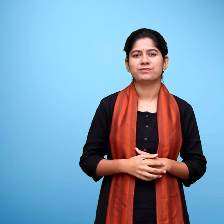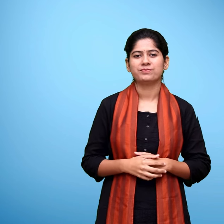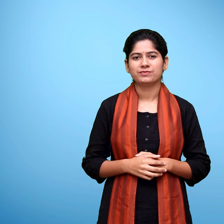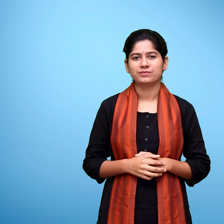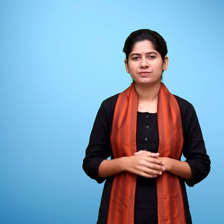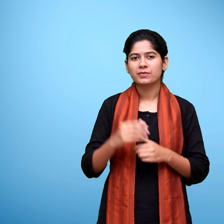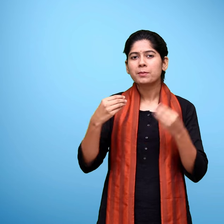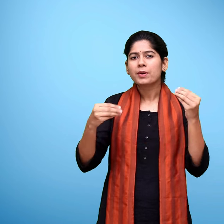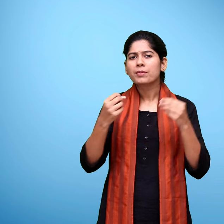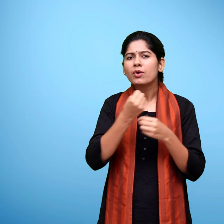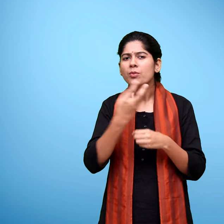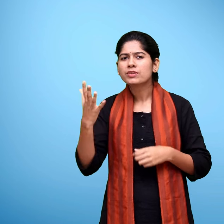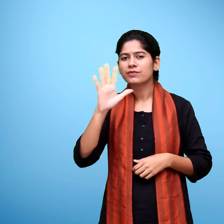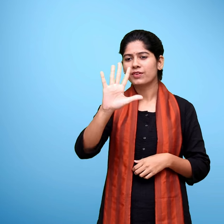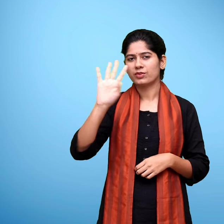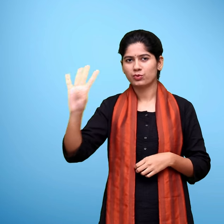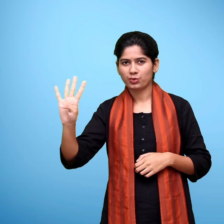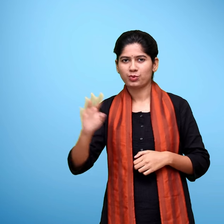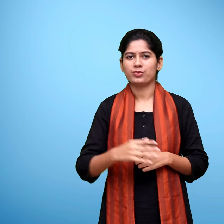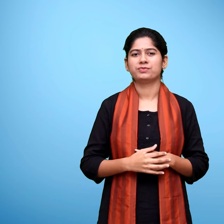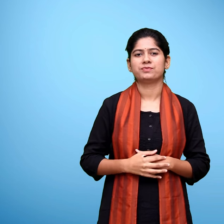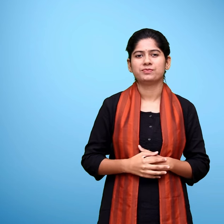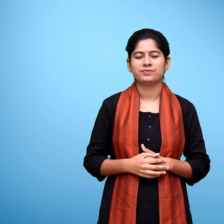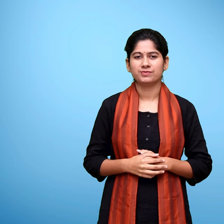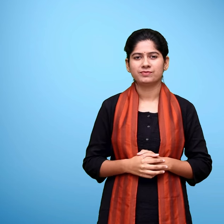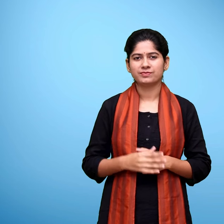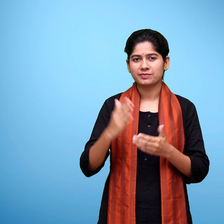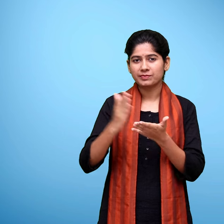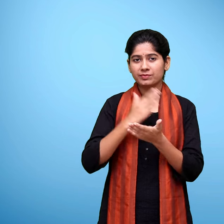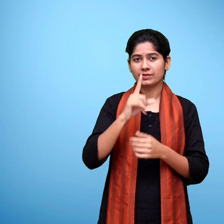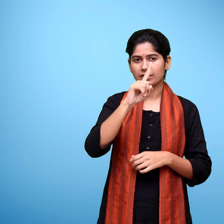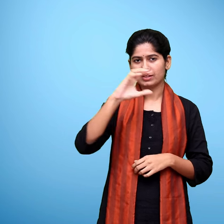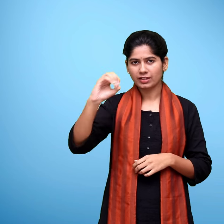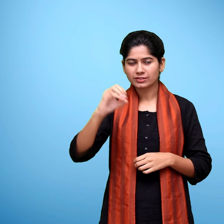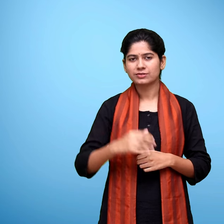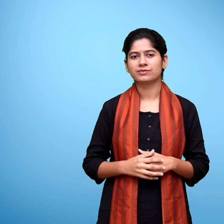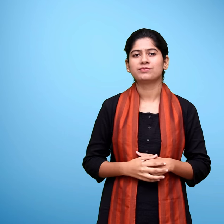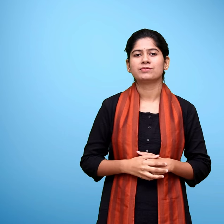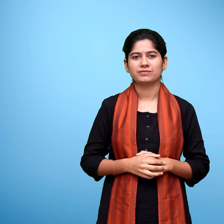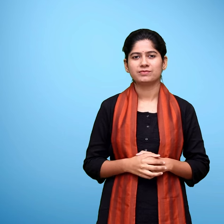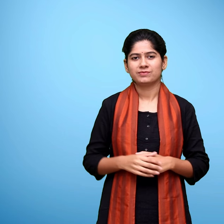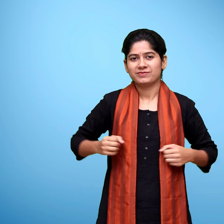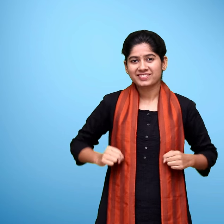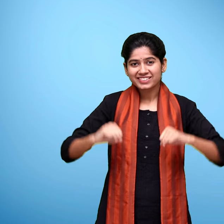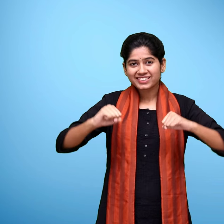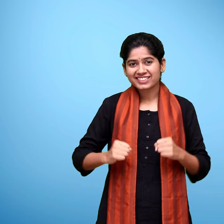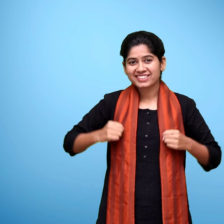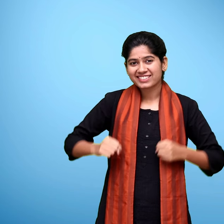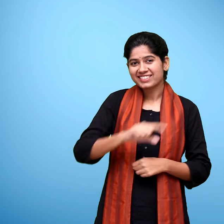प्रिष्ठ चववन पाठ दस जुलम जुली